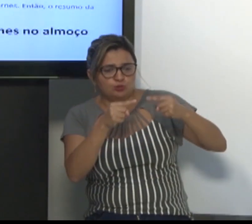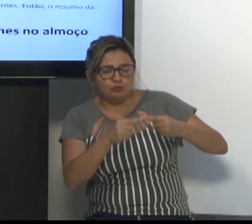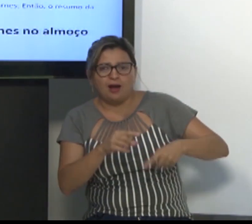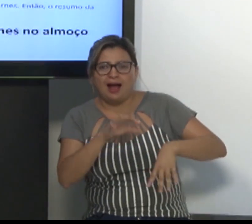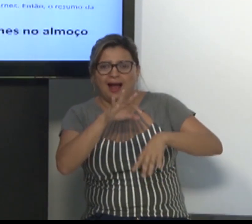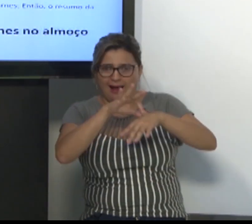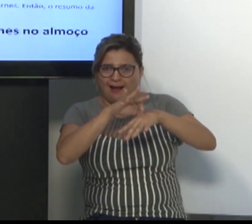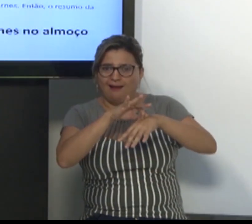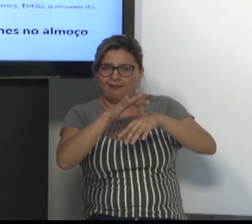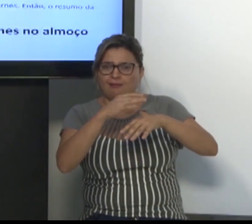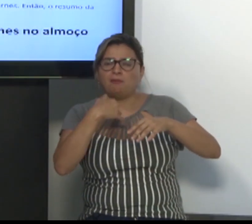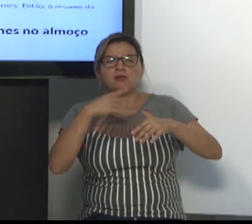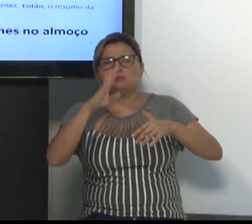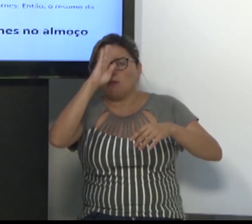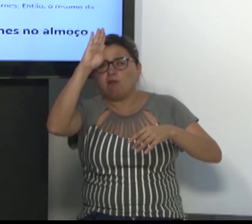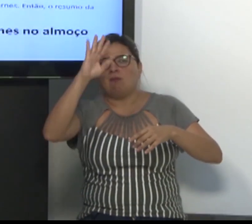Vários tipos de carne.